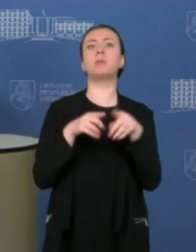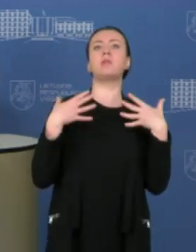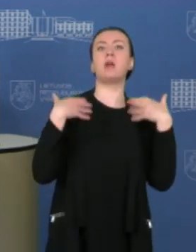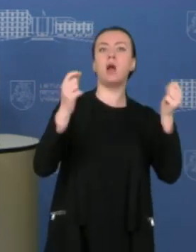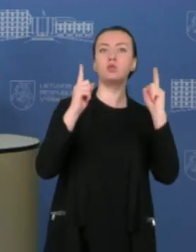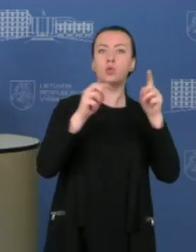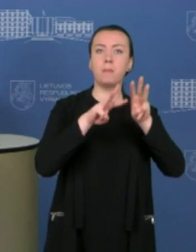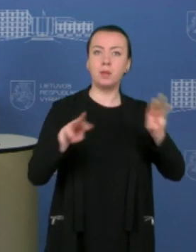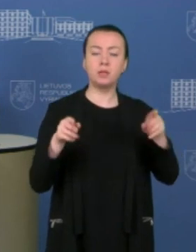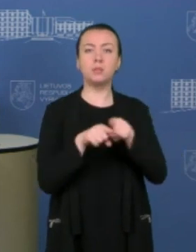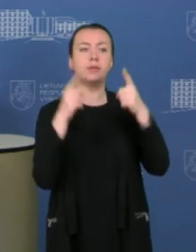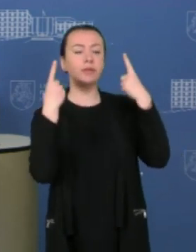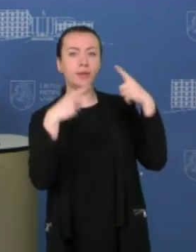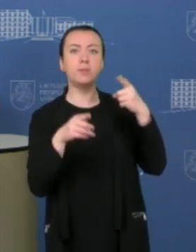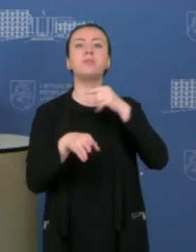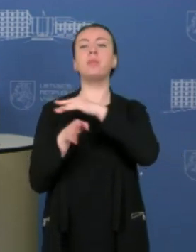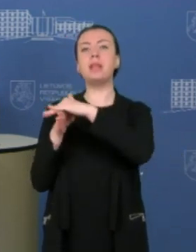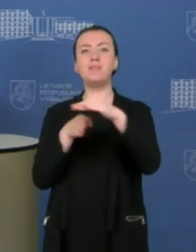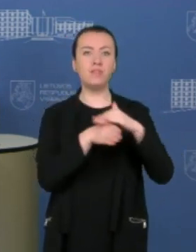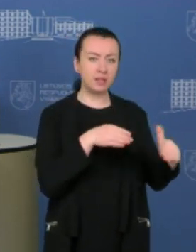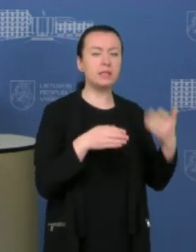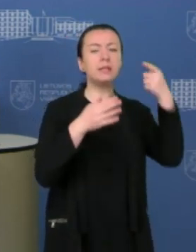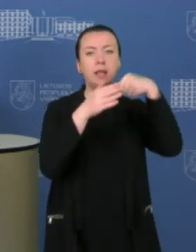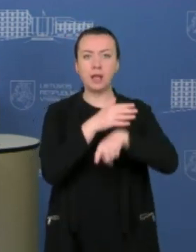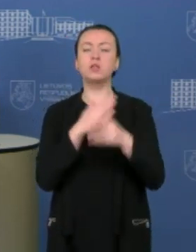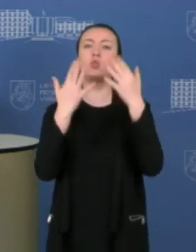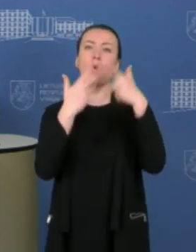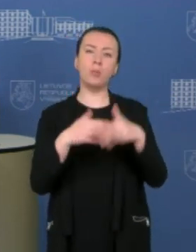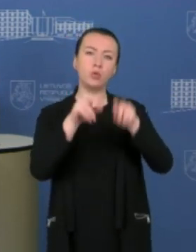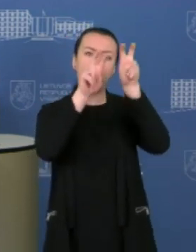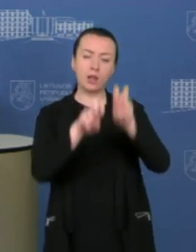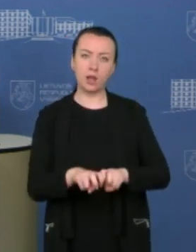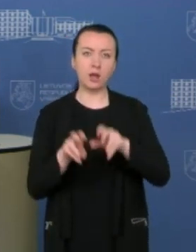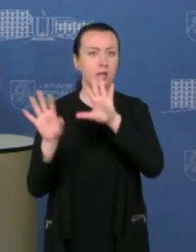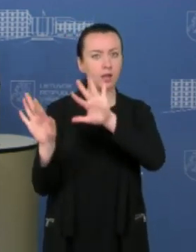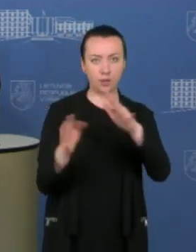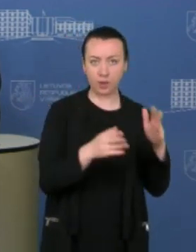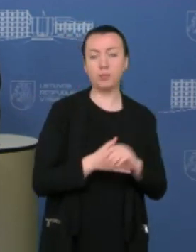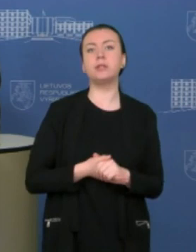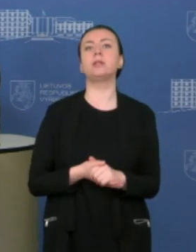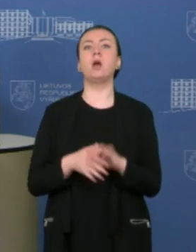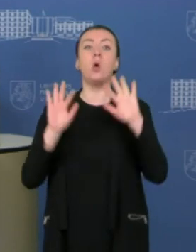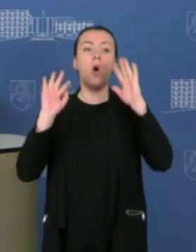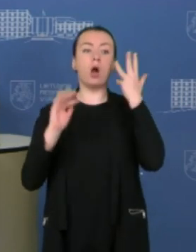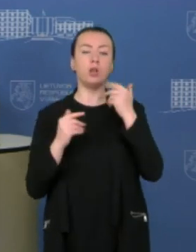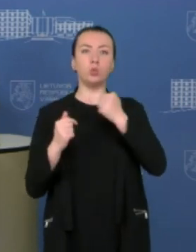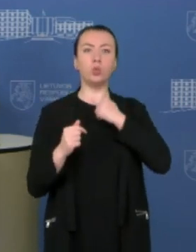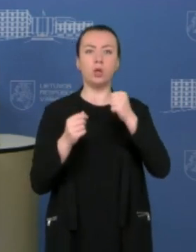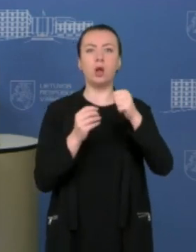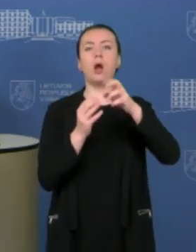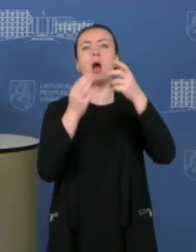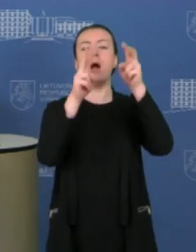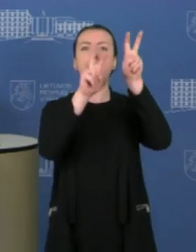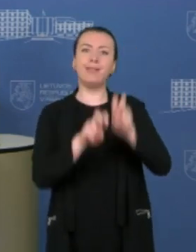apsaugos ministerijai, ir kitiems atlikti gilesnį duomenų analizę. Ir būtent turint tokią analizę,